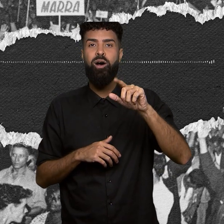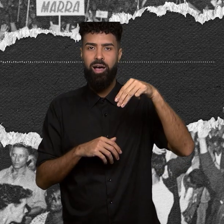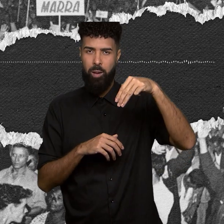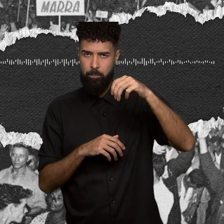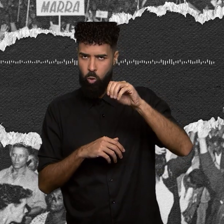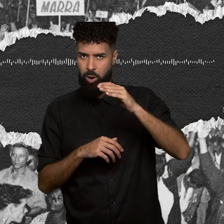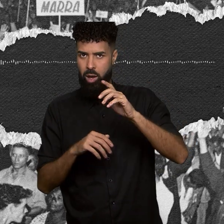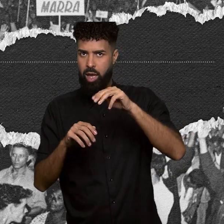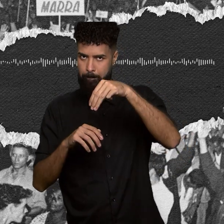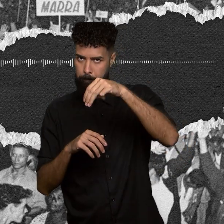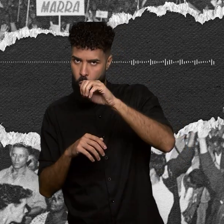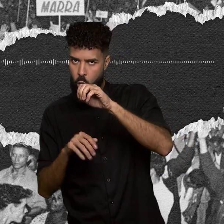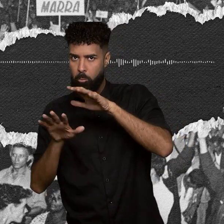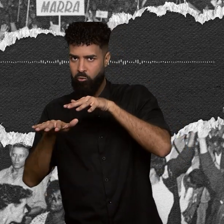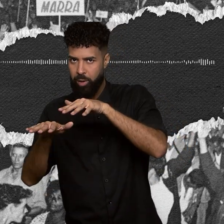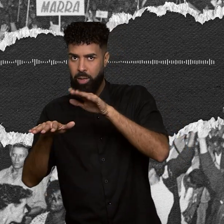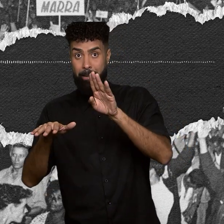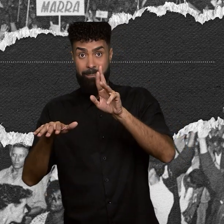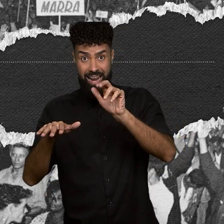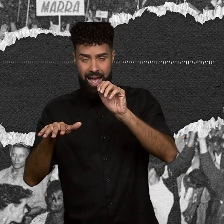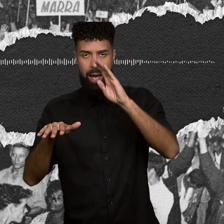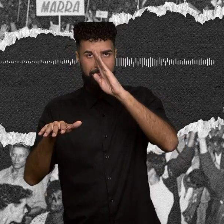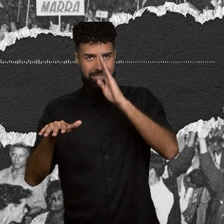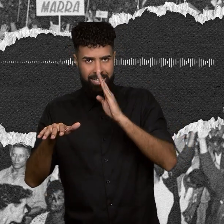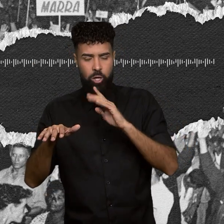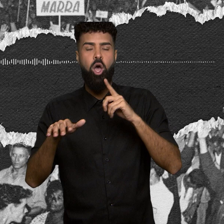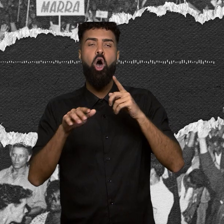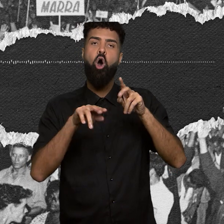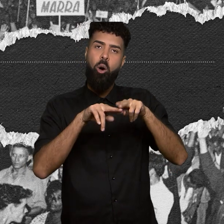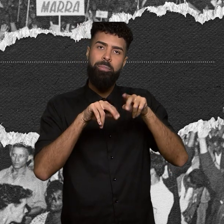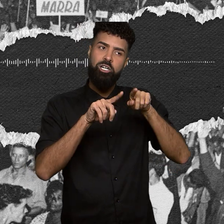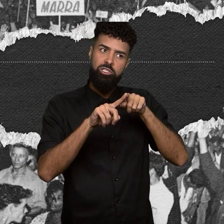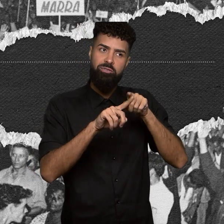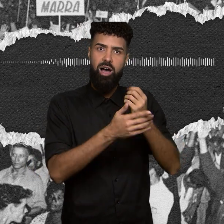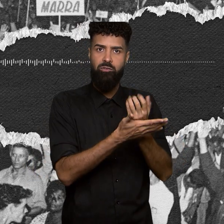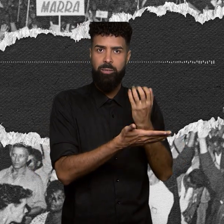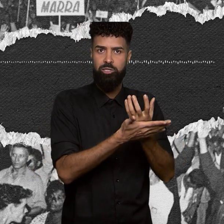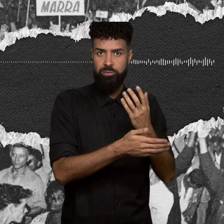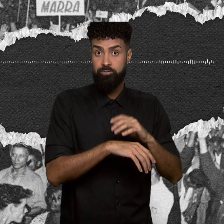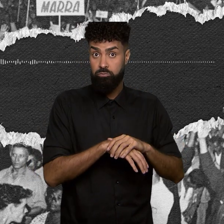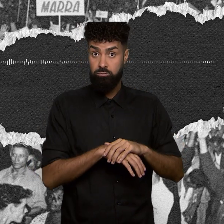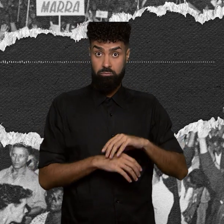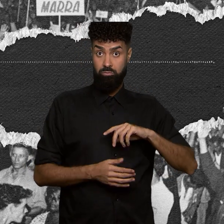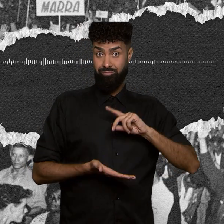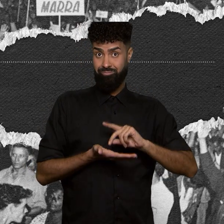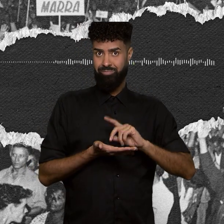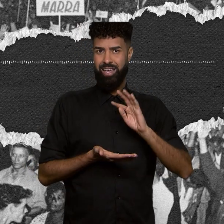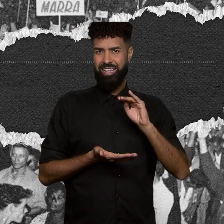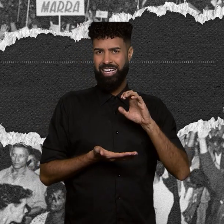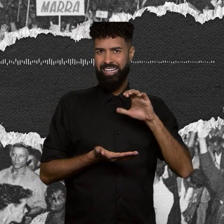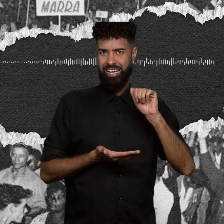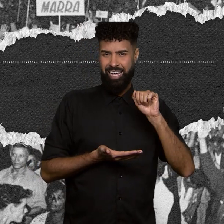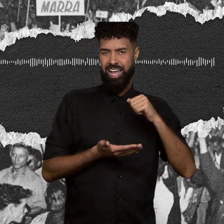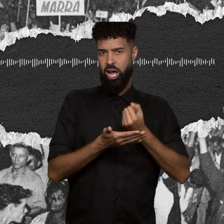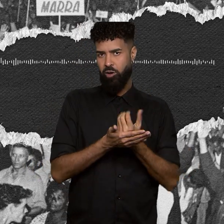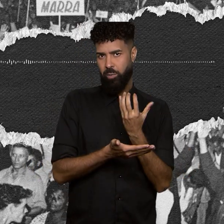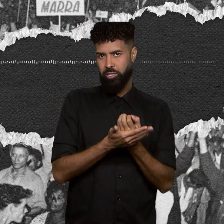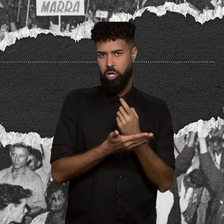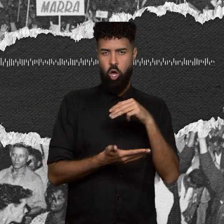Movimento Brasileiro pela Alfabetização. Na verdade, a técnica de alfabetização que o MOBRAW